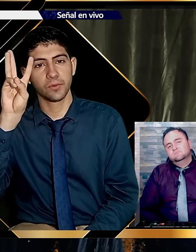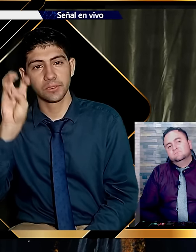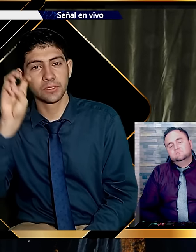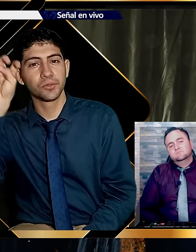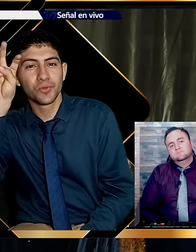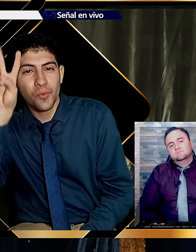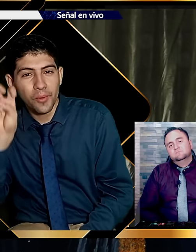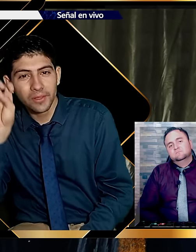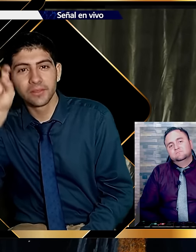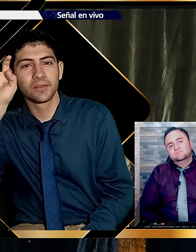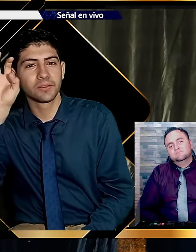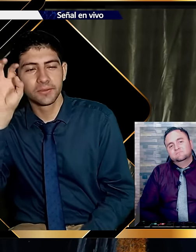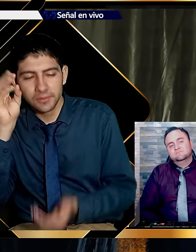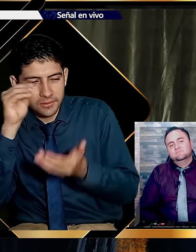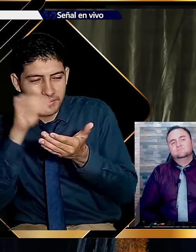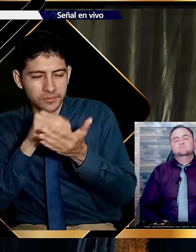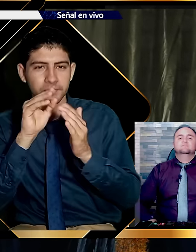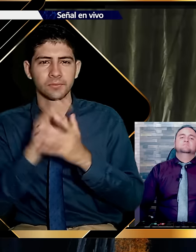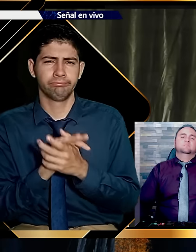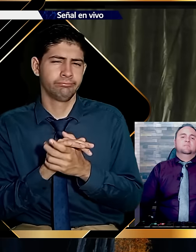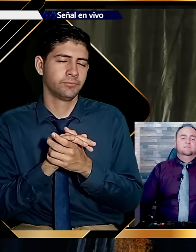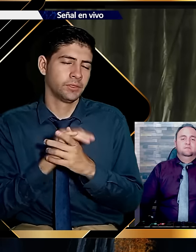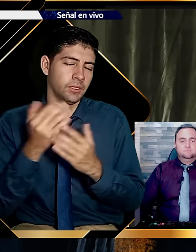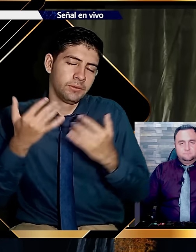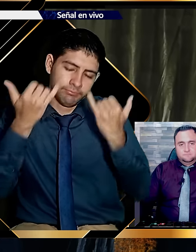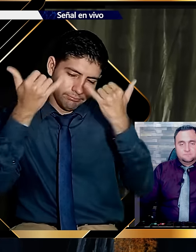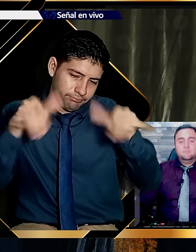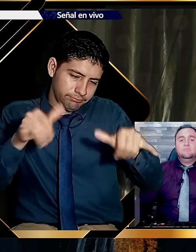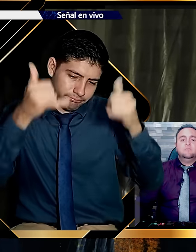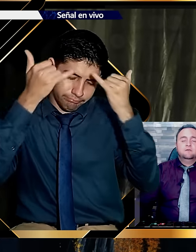Y nos dejamos engañar. Por una. Promoción.